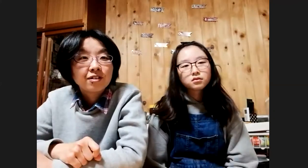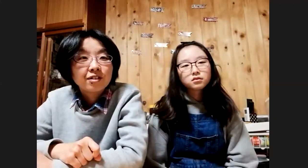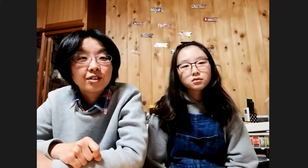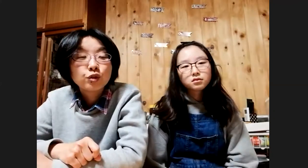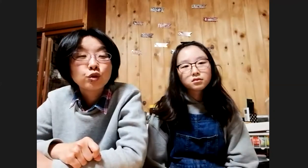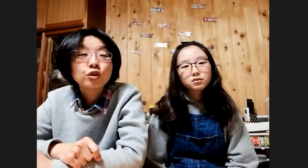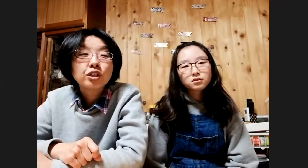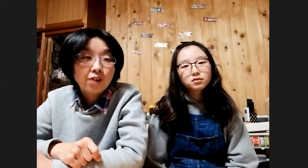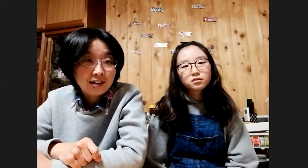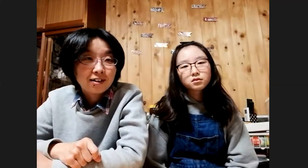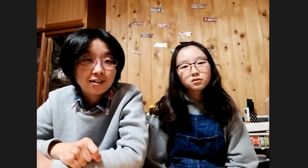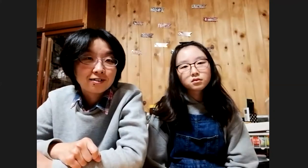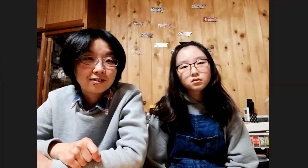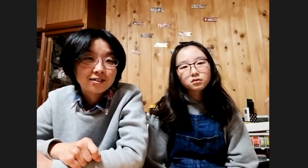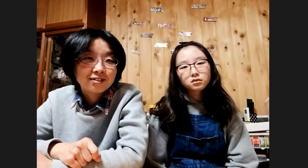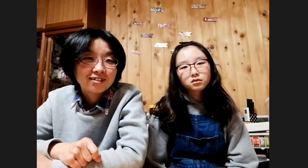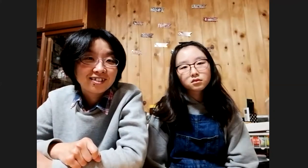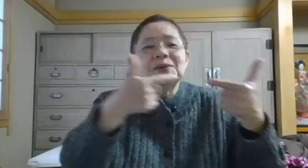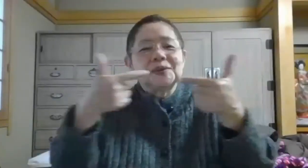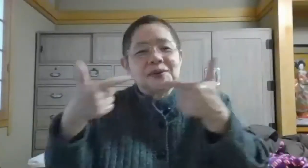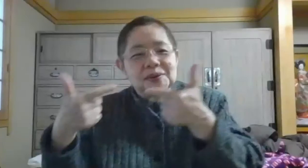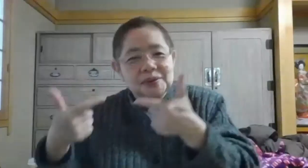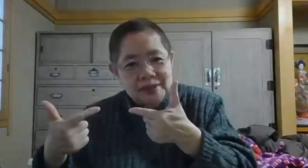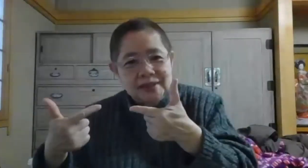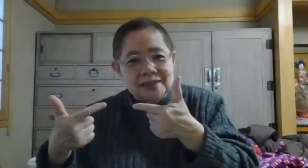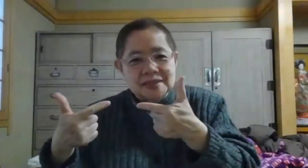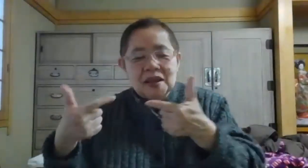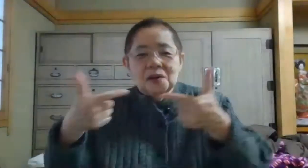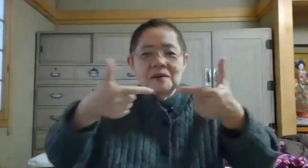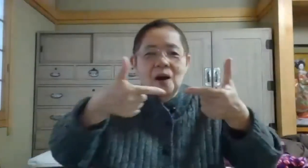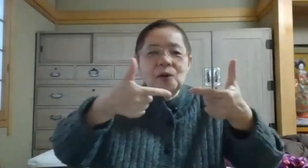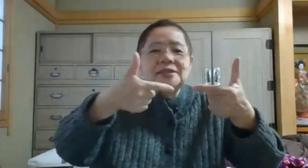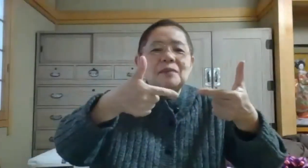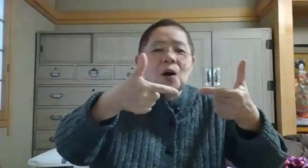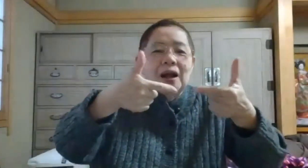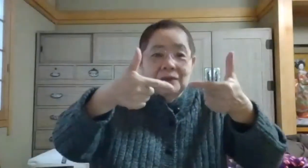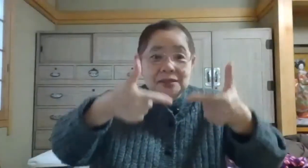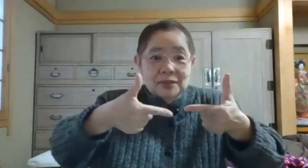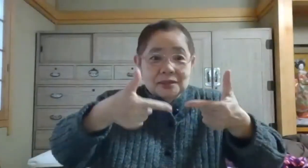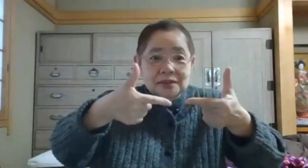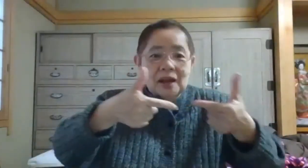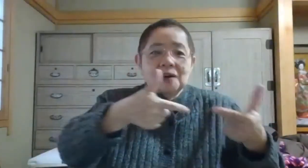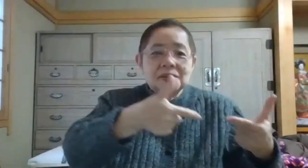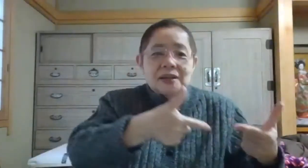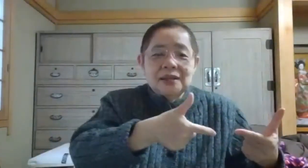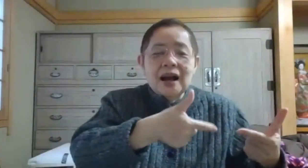ゆっくりはゆっくりですこれはお日様を表してます日が